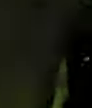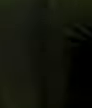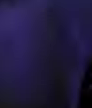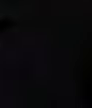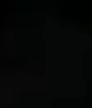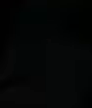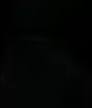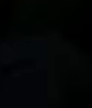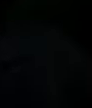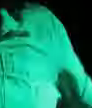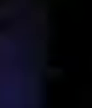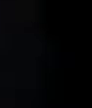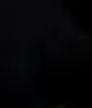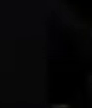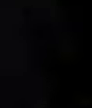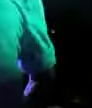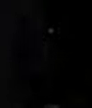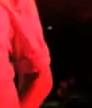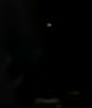Homem dança na pista.